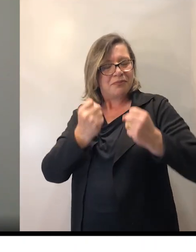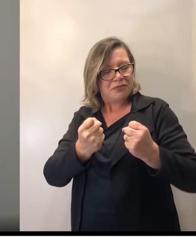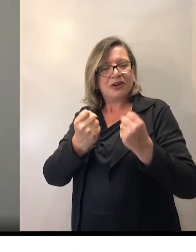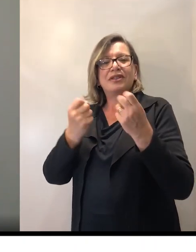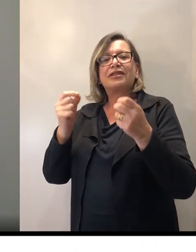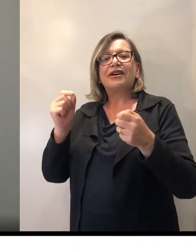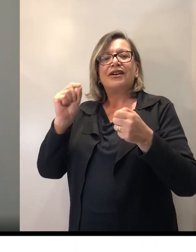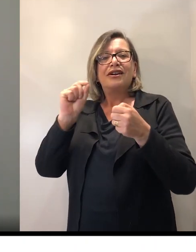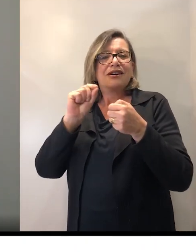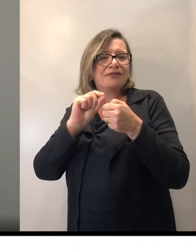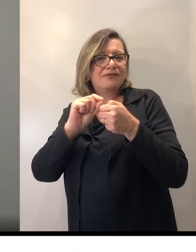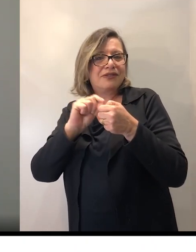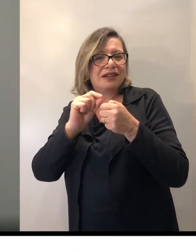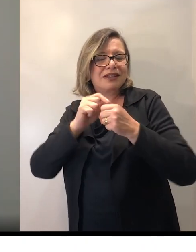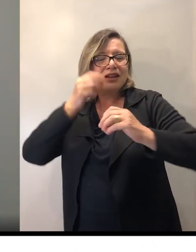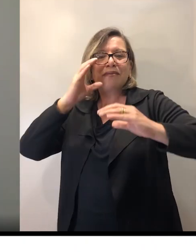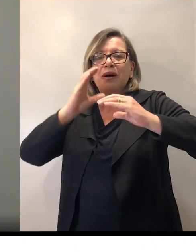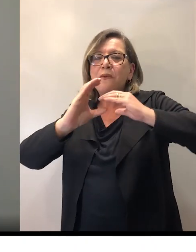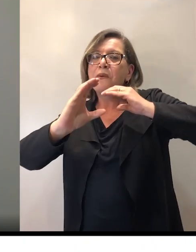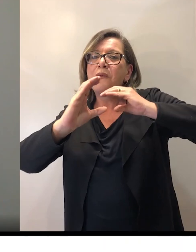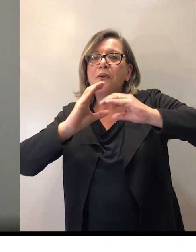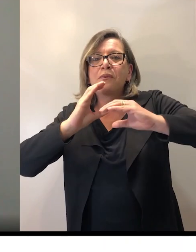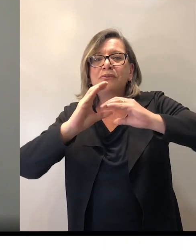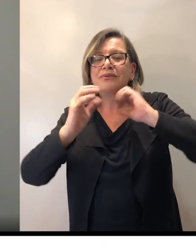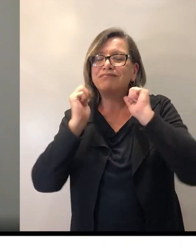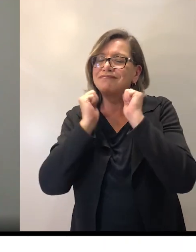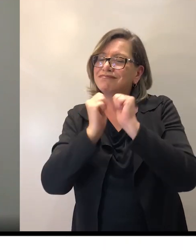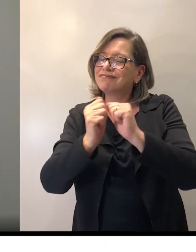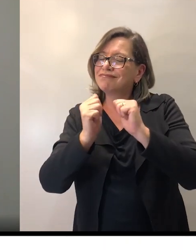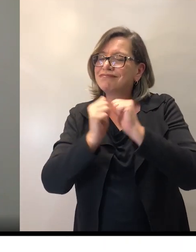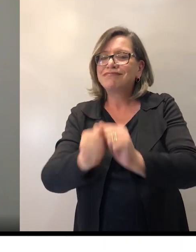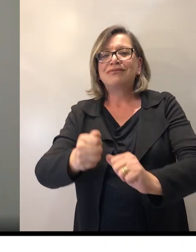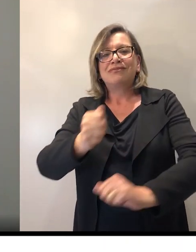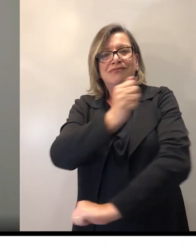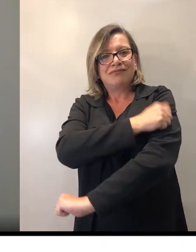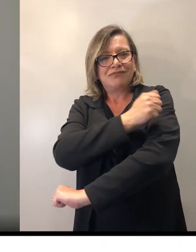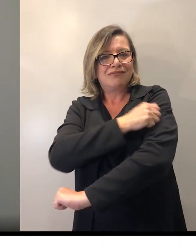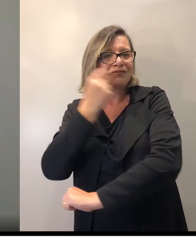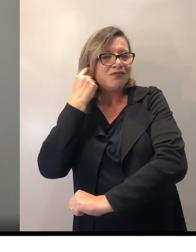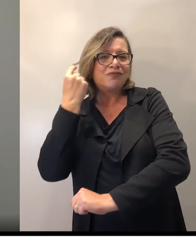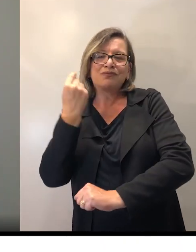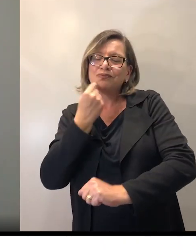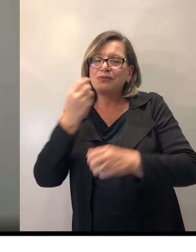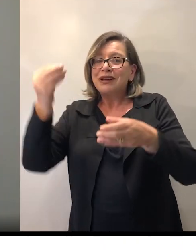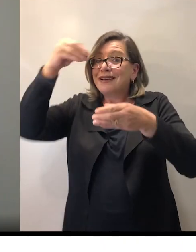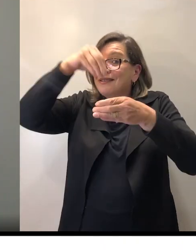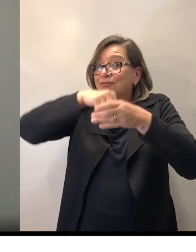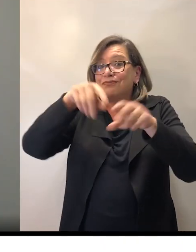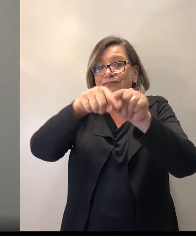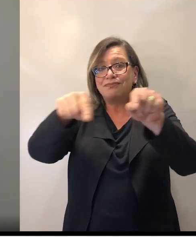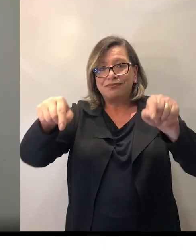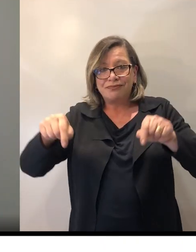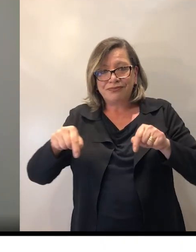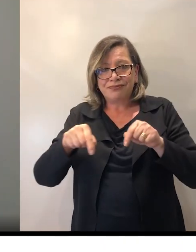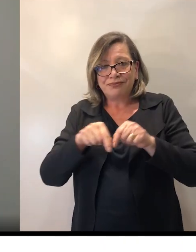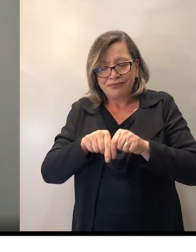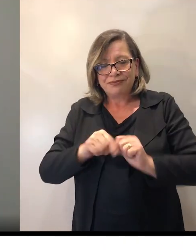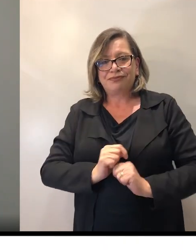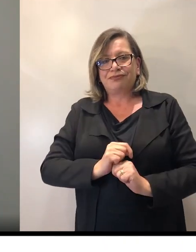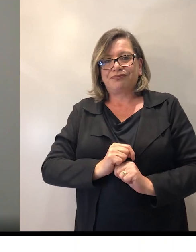uma comunicação com o seu aluno em sala de aula. A importância desse curso